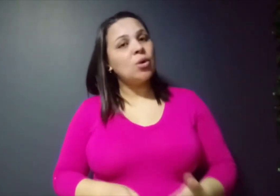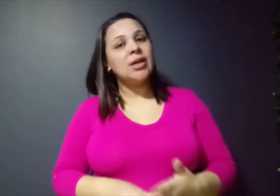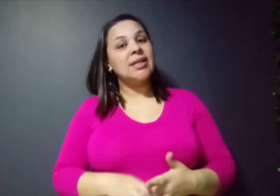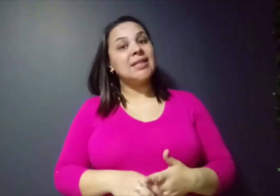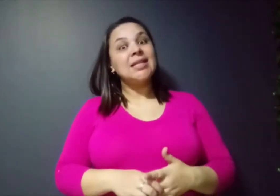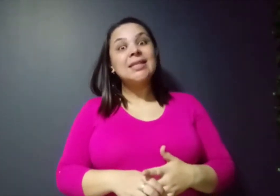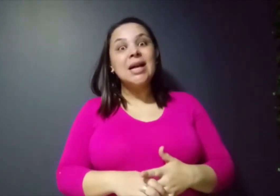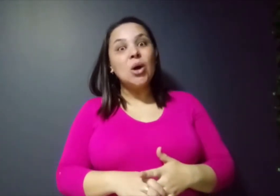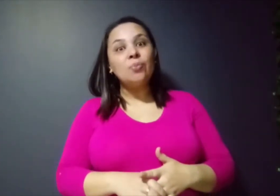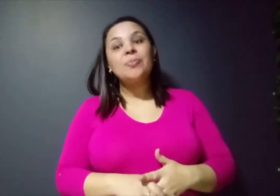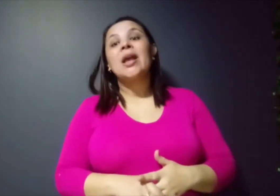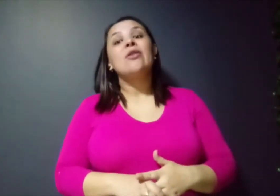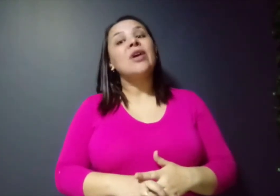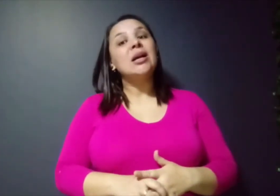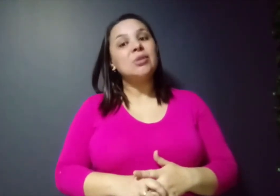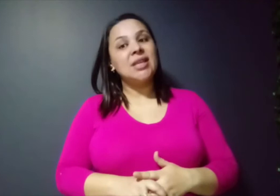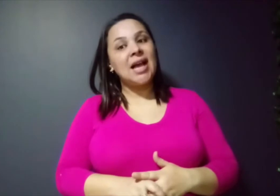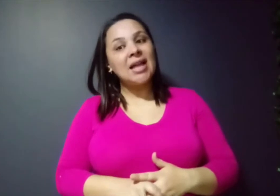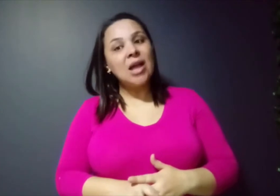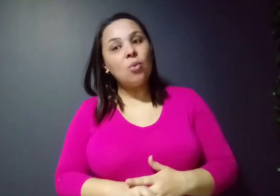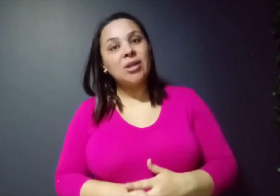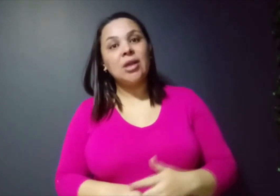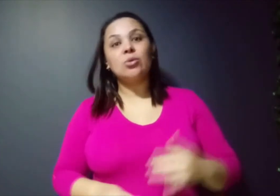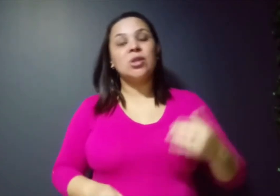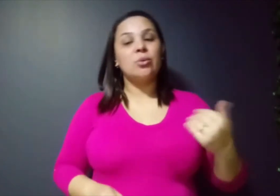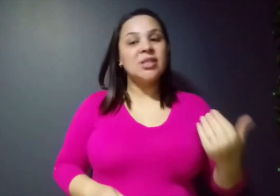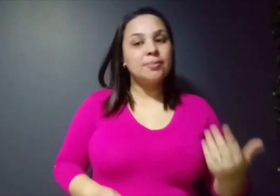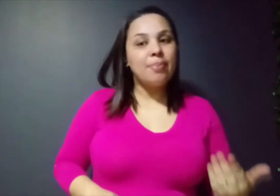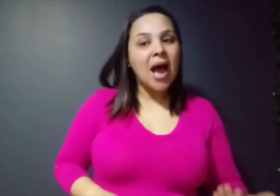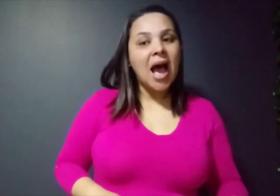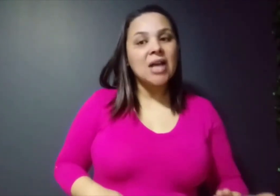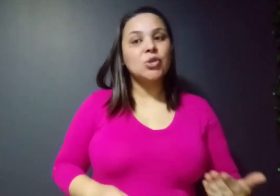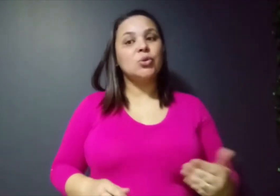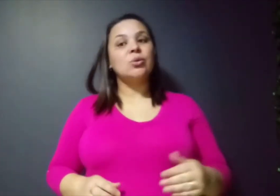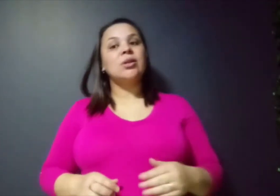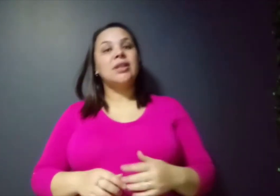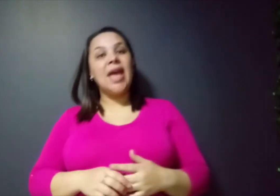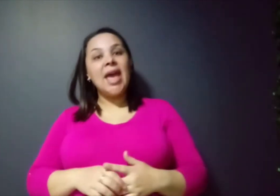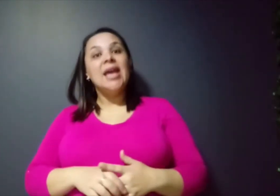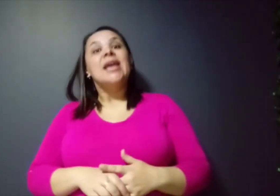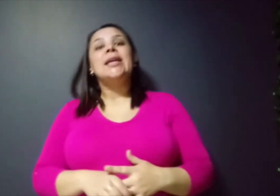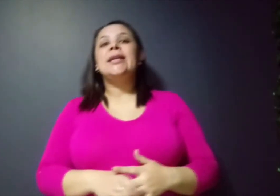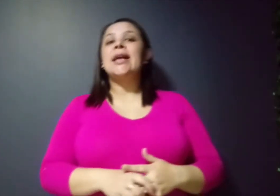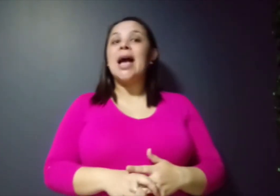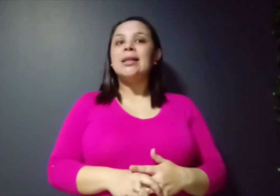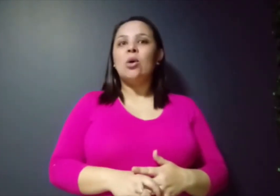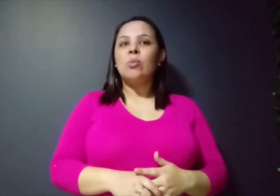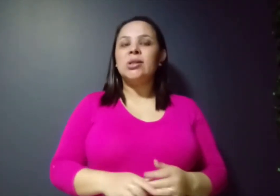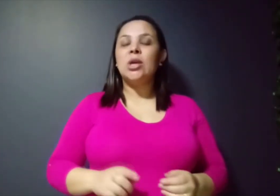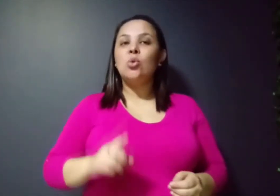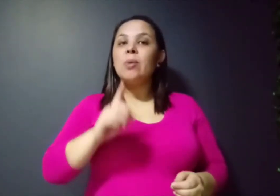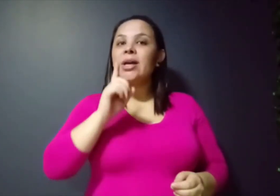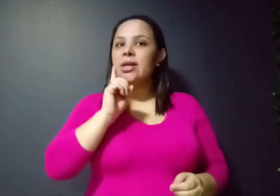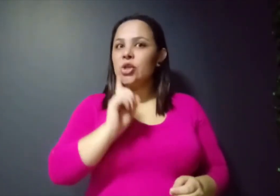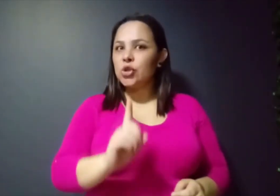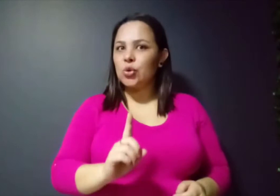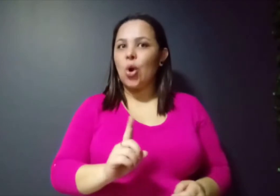organização, falamos que cada uma tem o seu espaço e que cada uma tem uma história.